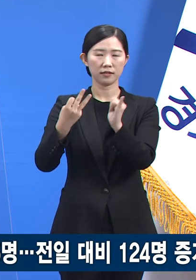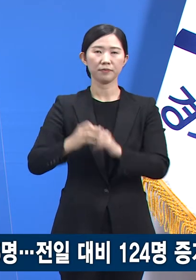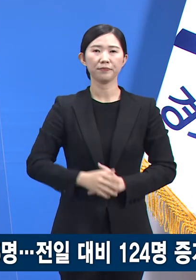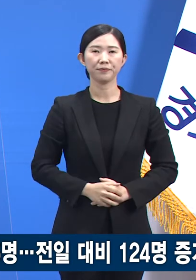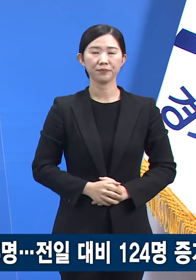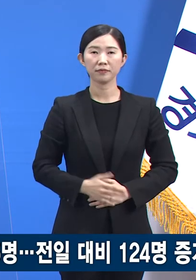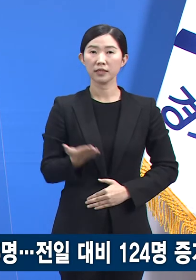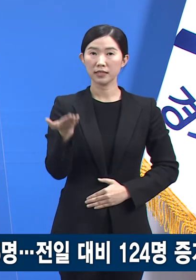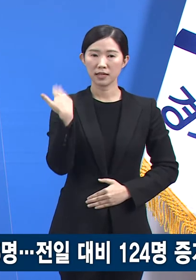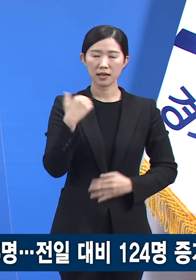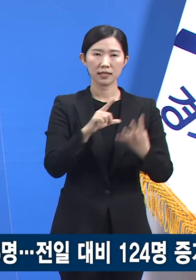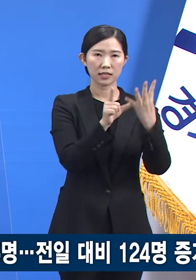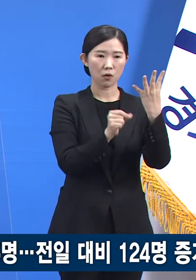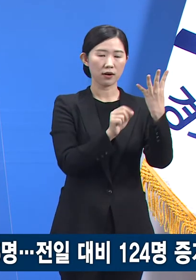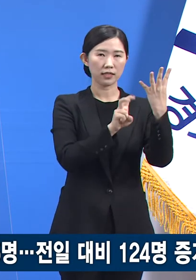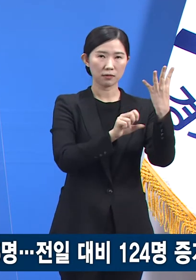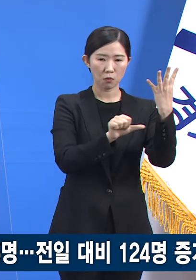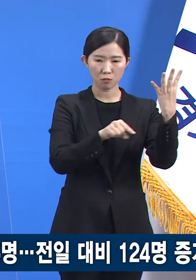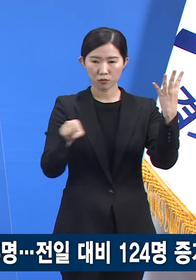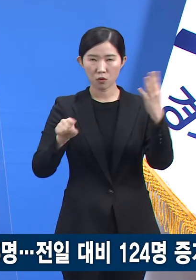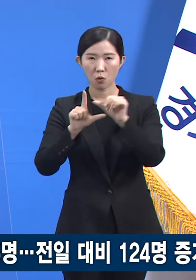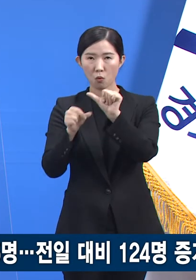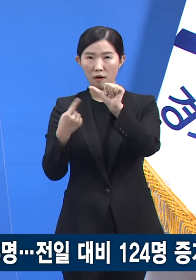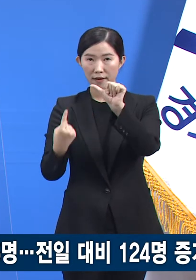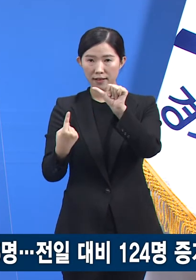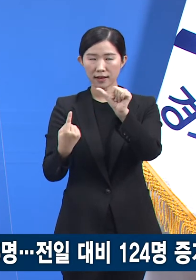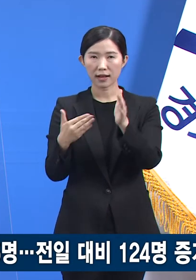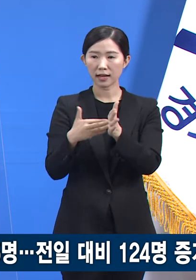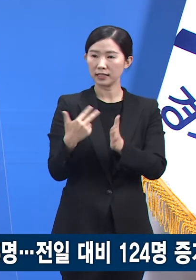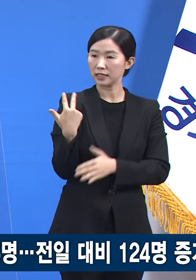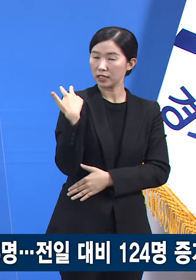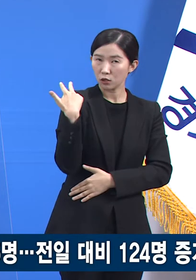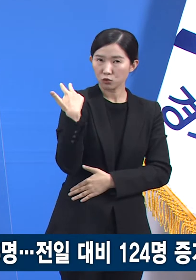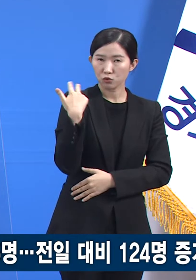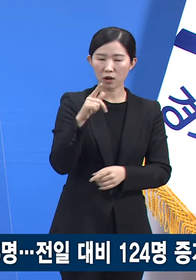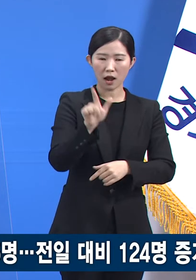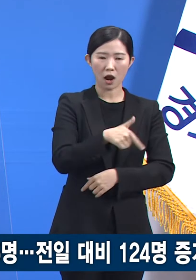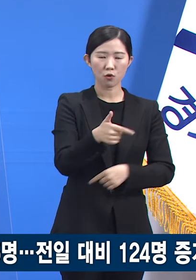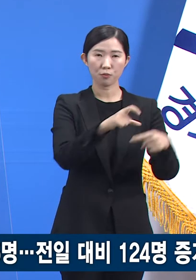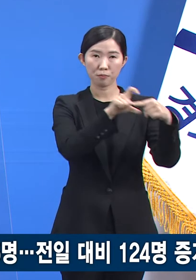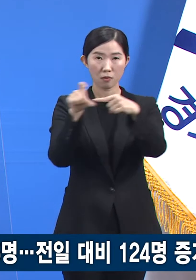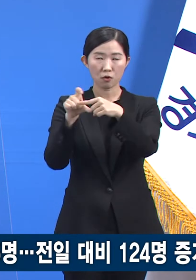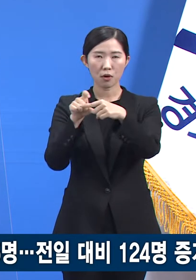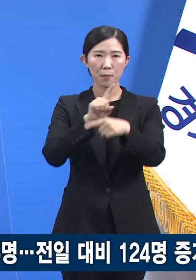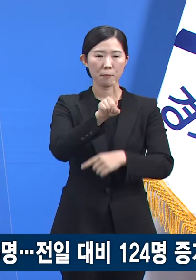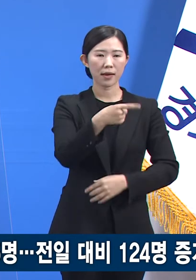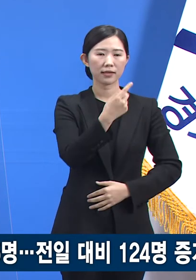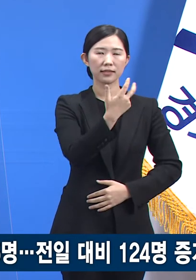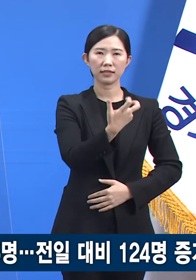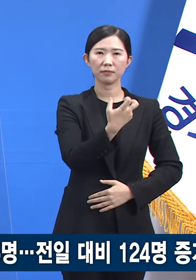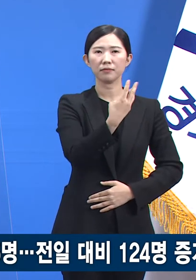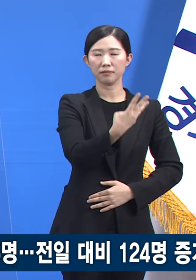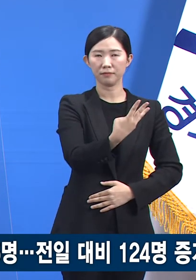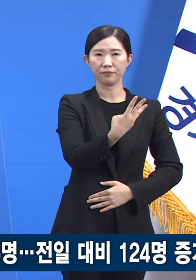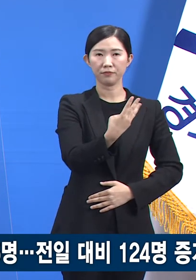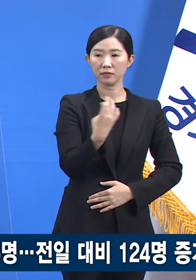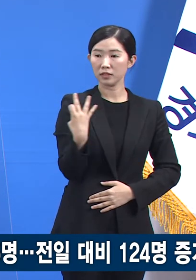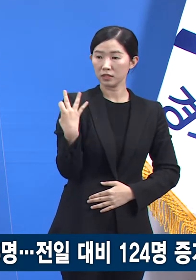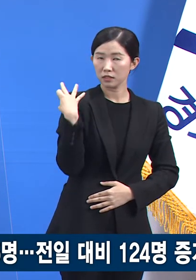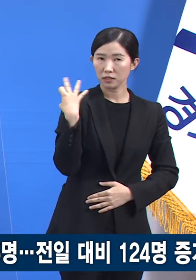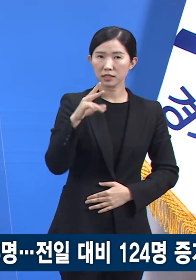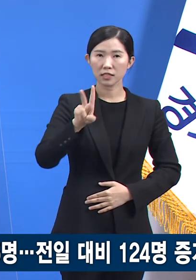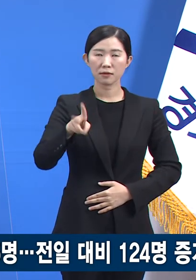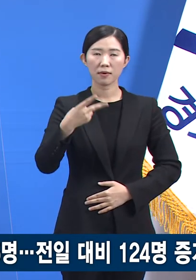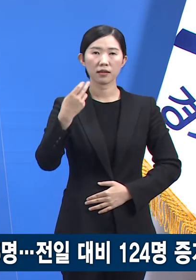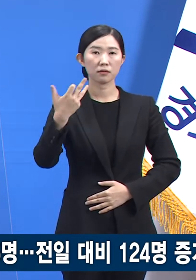1일까지 한 주간 발생한 일평균 확진자는 173명입니다. 전주 218명